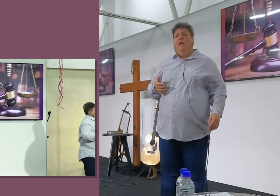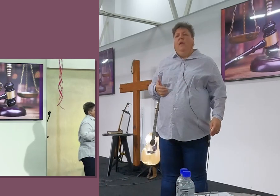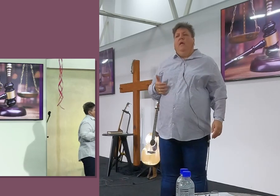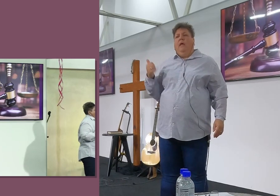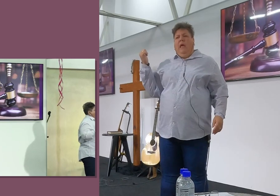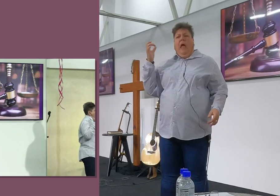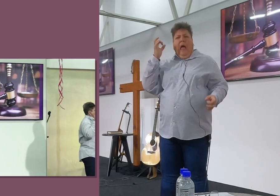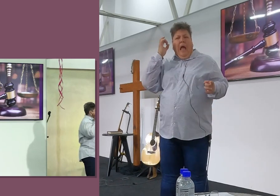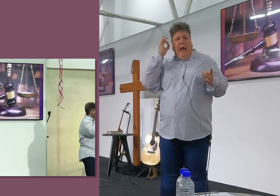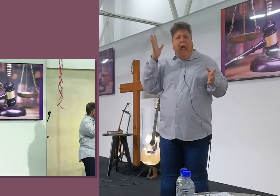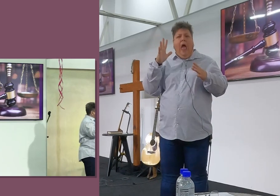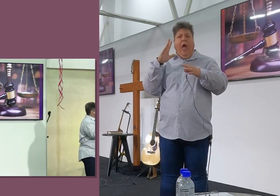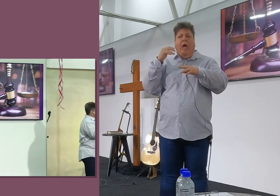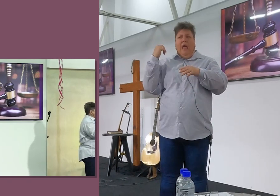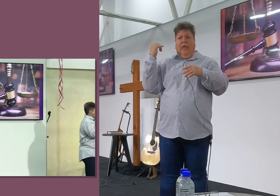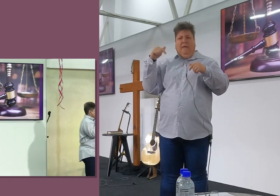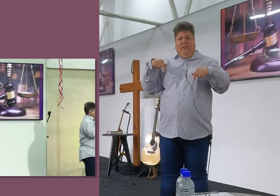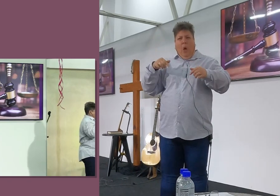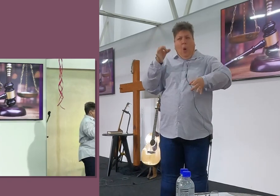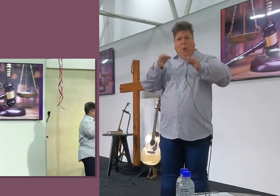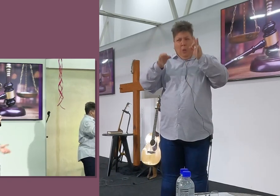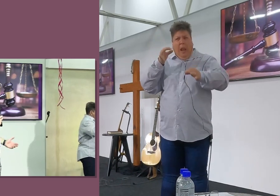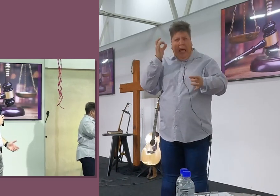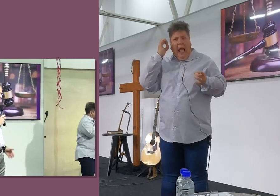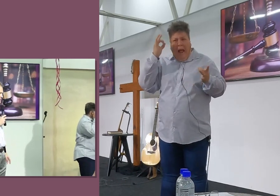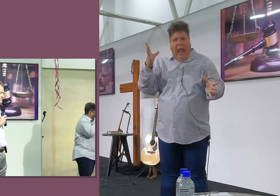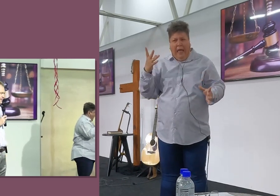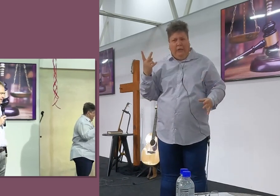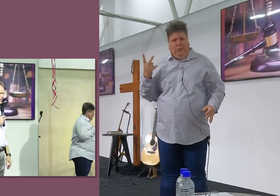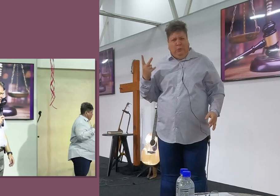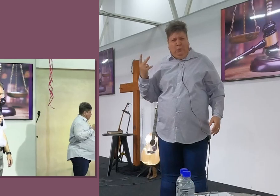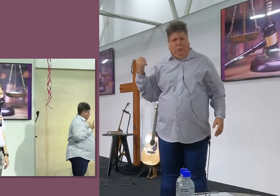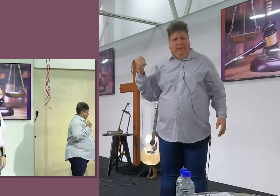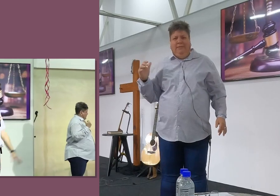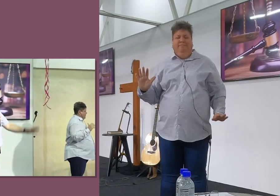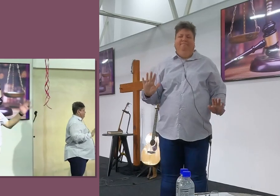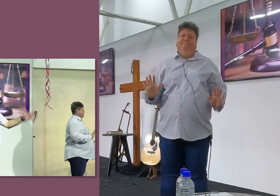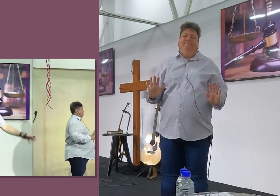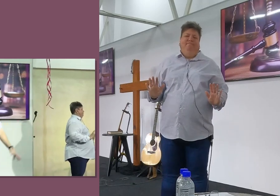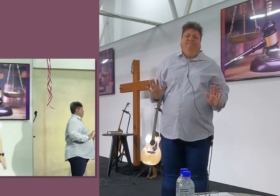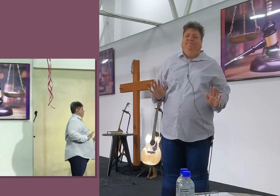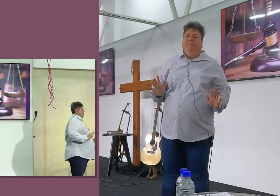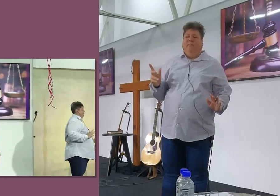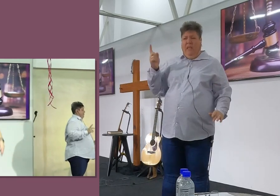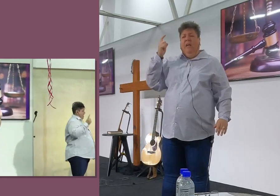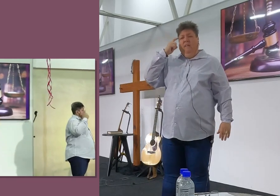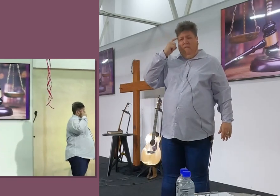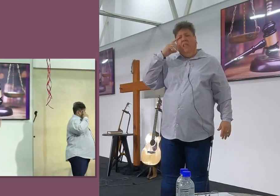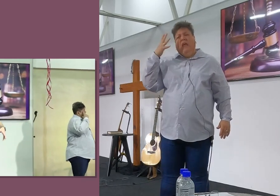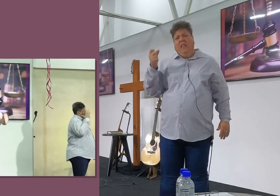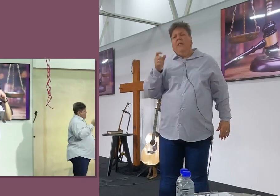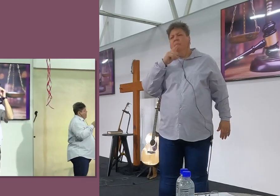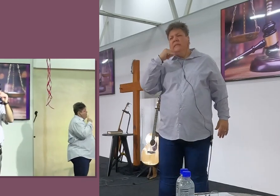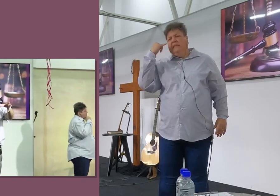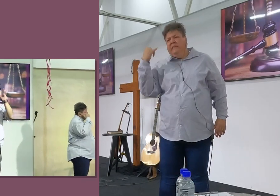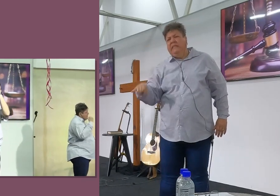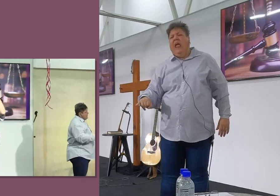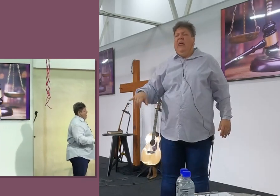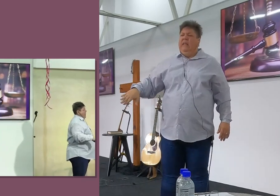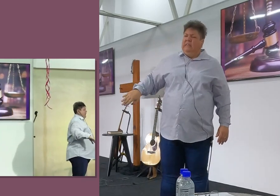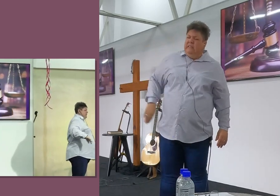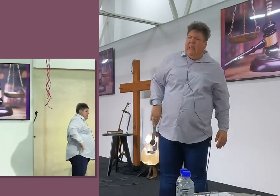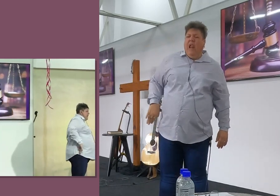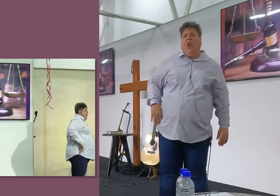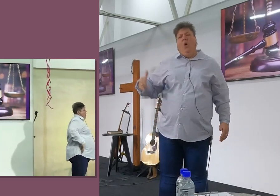veroordelend is, Tien oor, Slechte mense, Het julle gehoor in die begin, Het gesê, Kijk, Daar is nou mense wat rarig slecht is, Hulle is kriminele, Hulle roof, Hulle